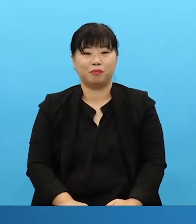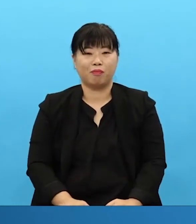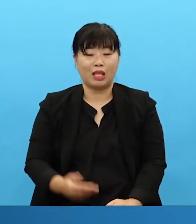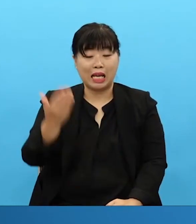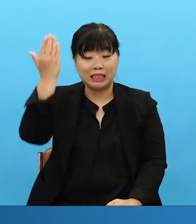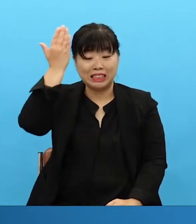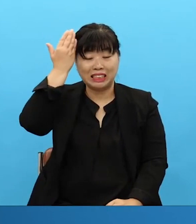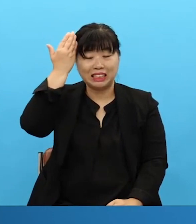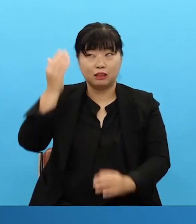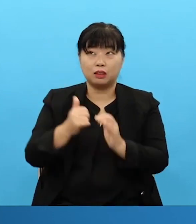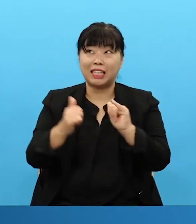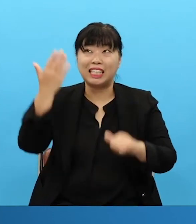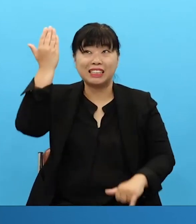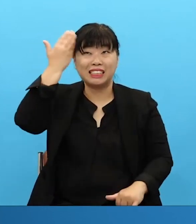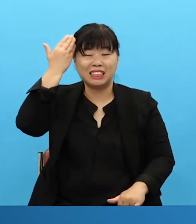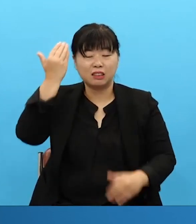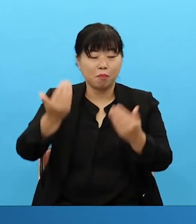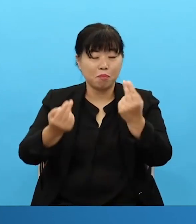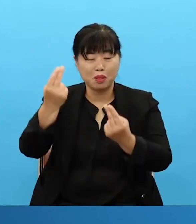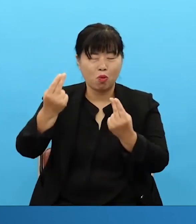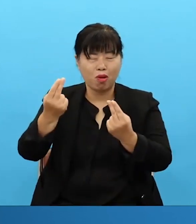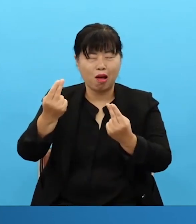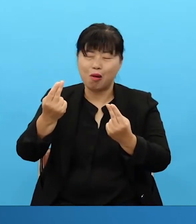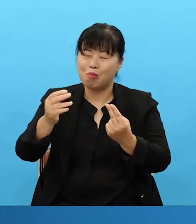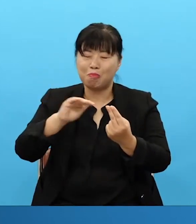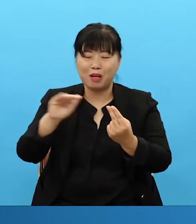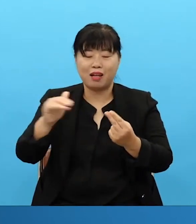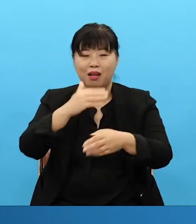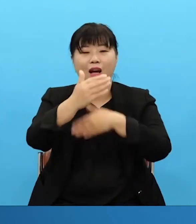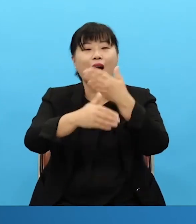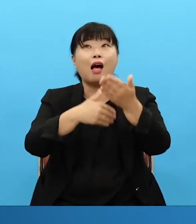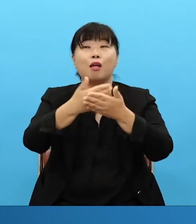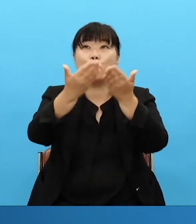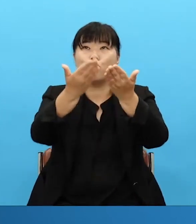Can you compare anything with that knowledge and so really seek this out.